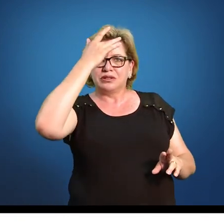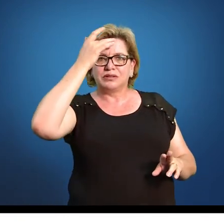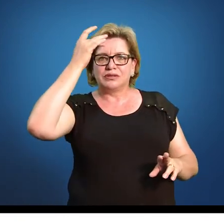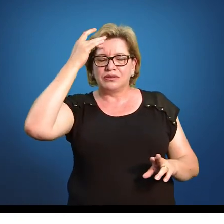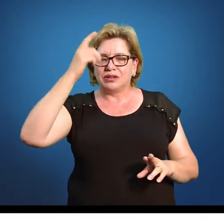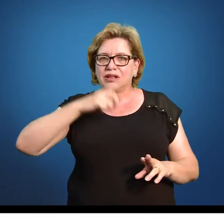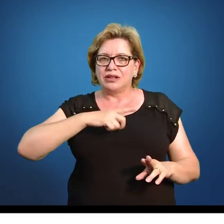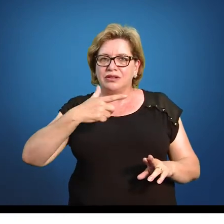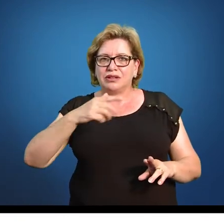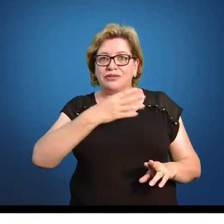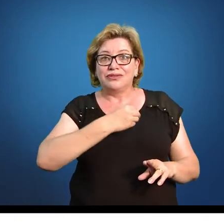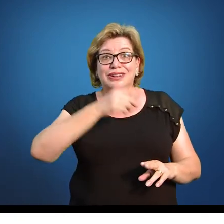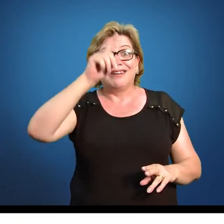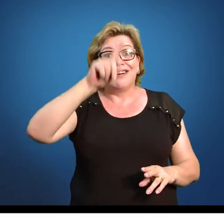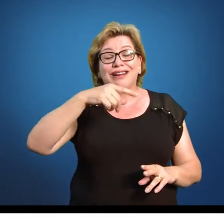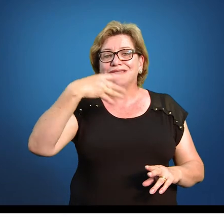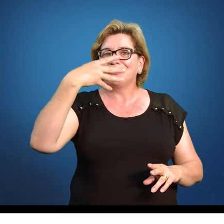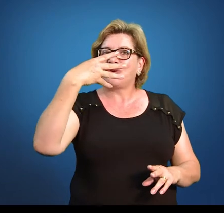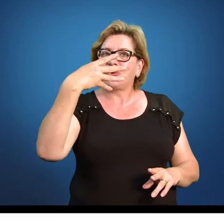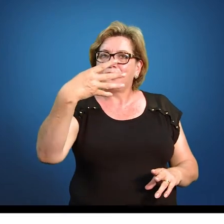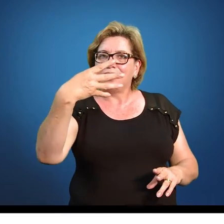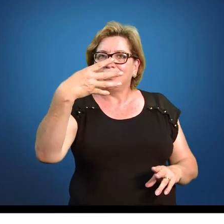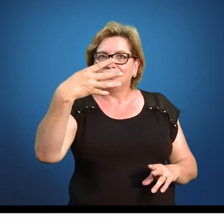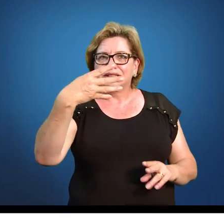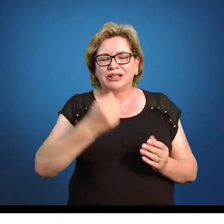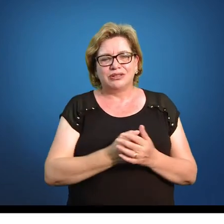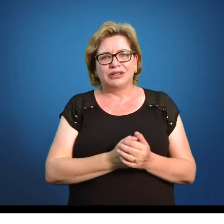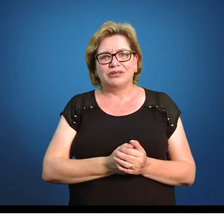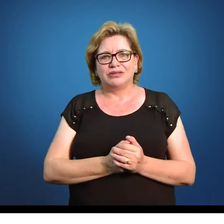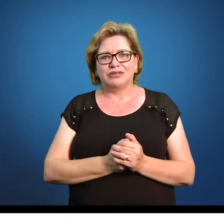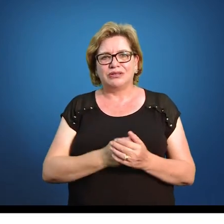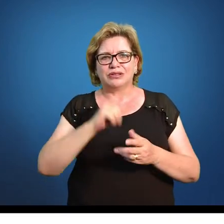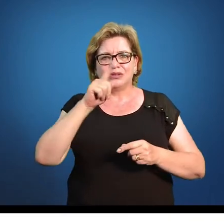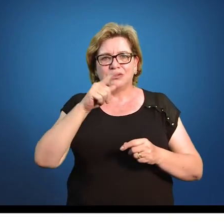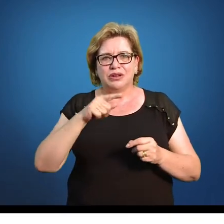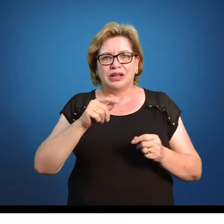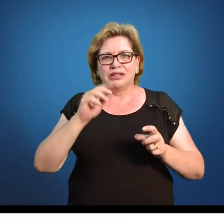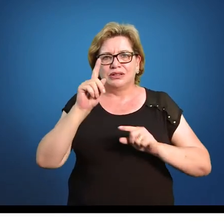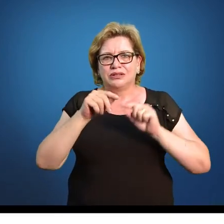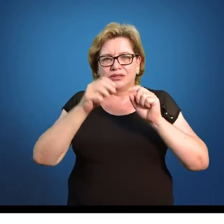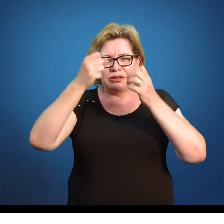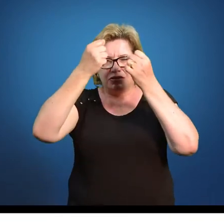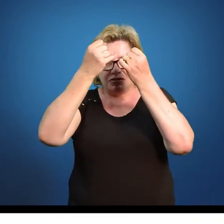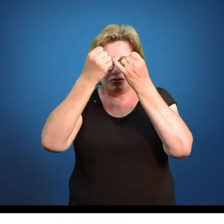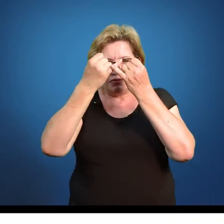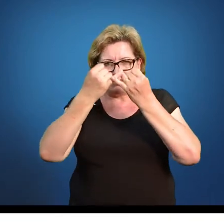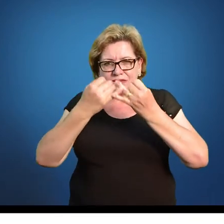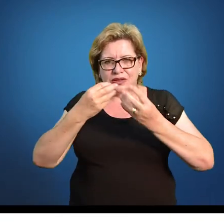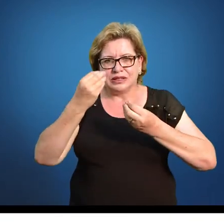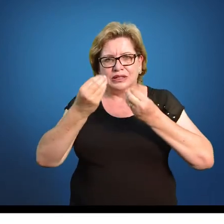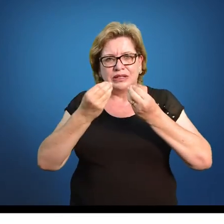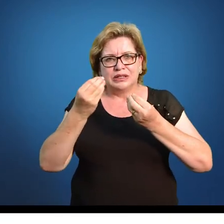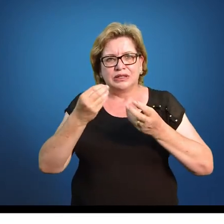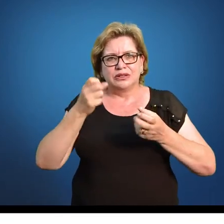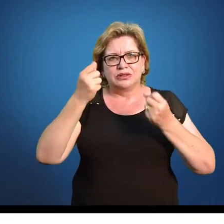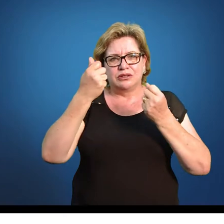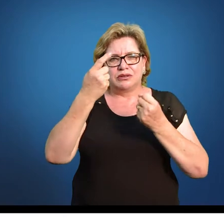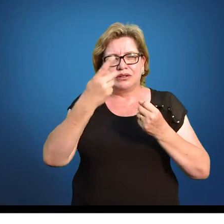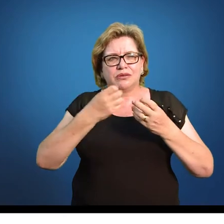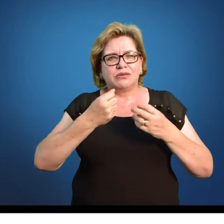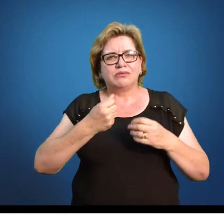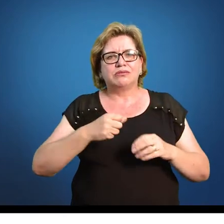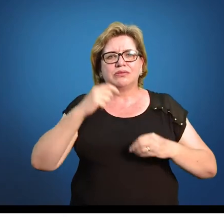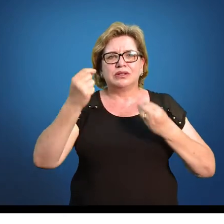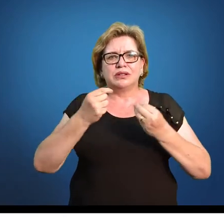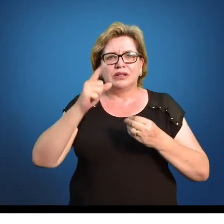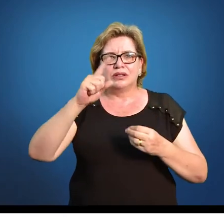têm filho. Ah, são quatro. Mas o quatro é muito vago. O quatro eu teria que discorrer uma série de coisas sobre ele, explicar quantos tinham